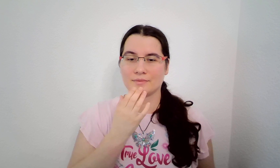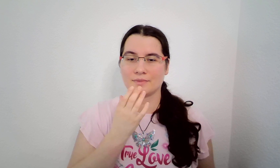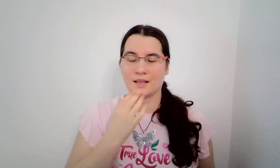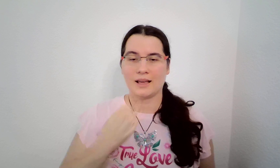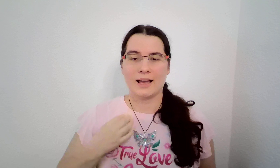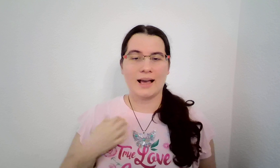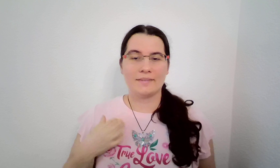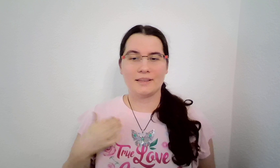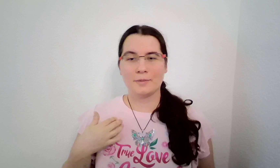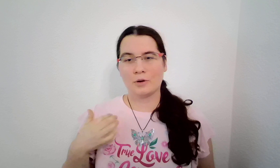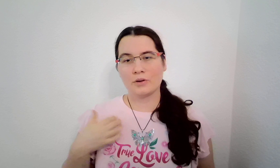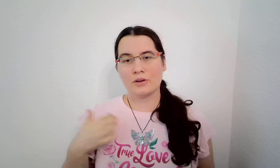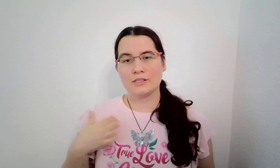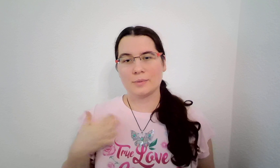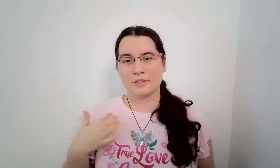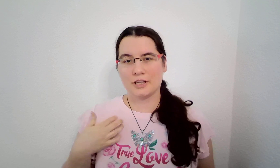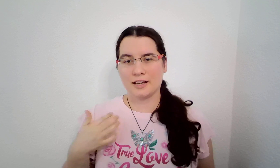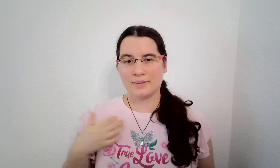A vidím okolo sebe ženy.